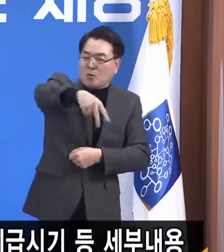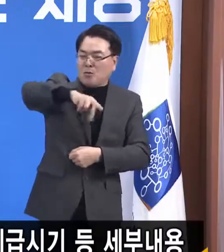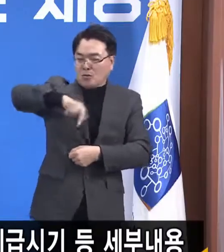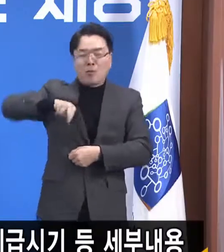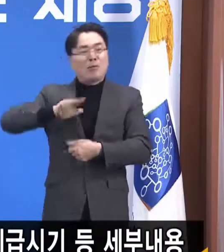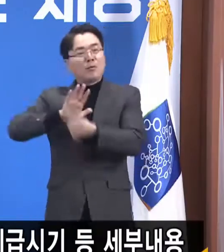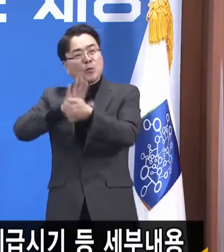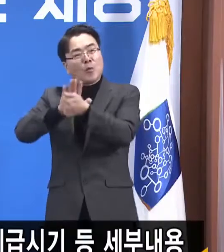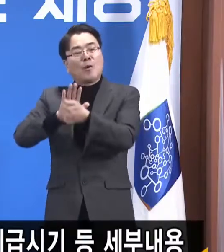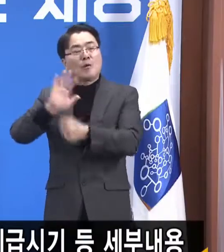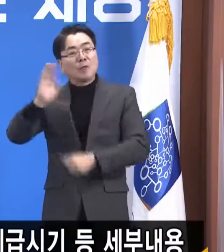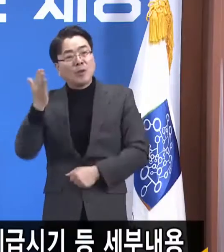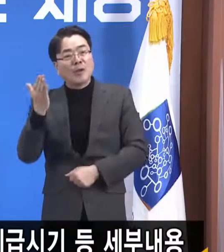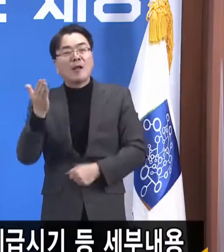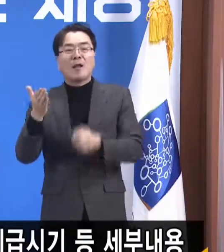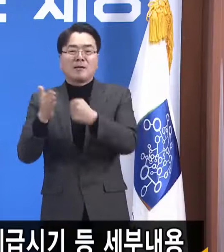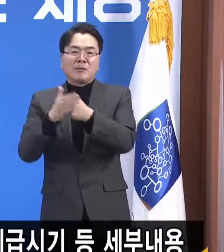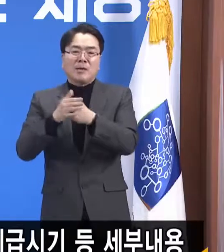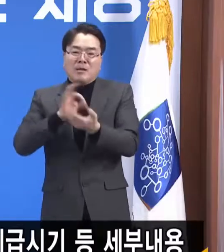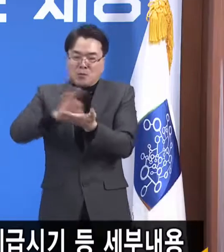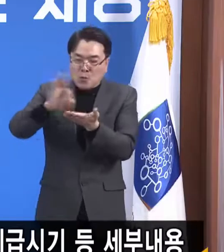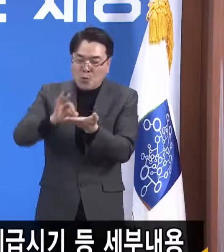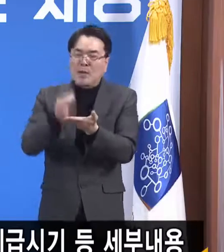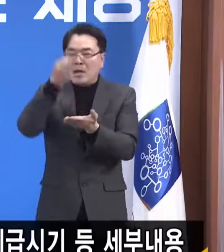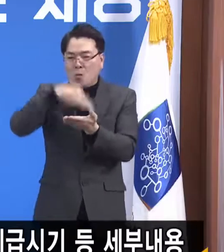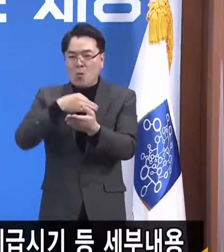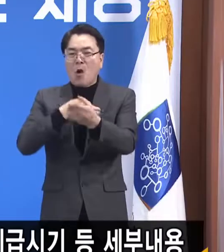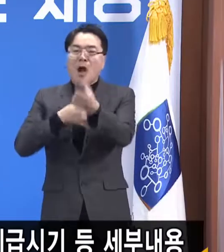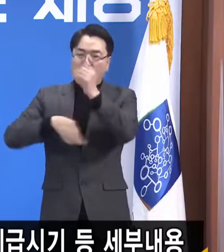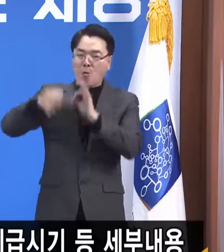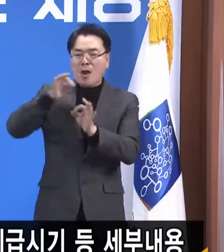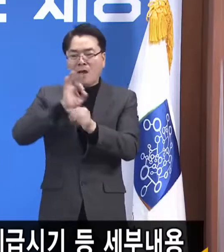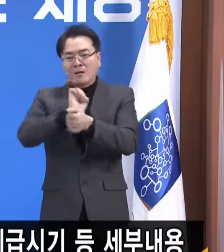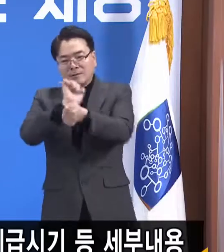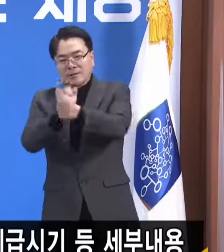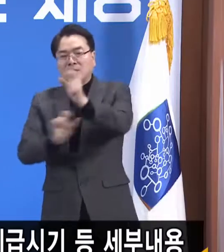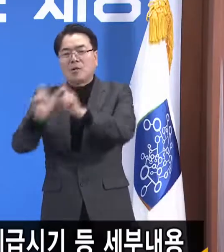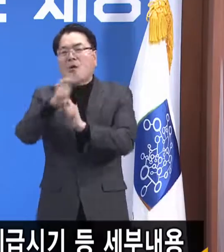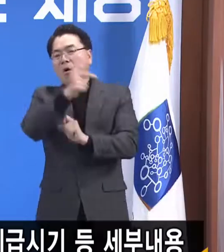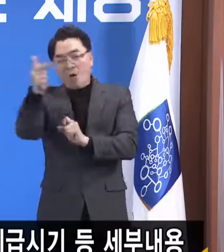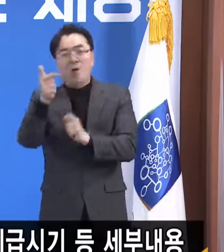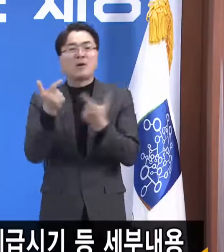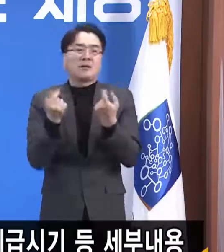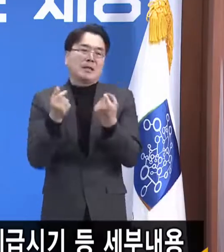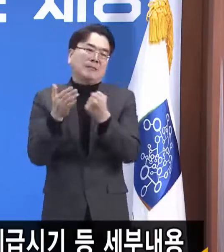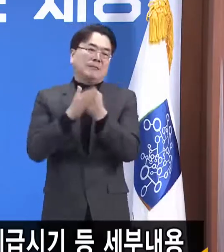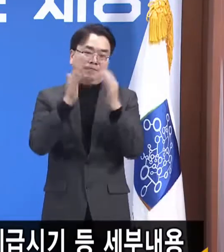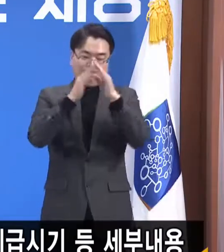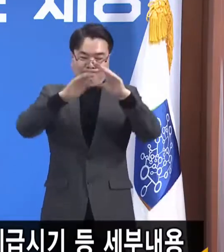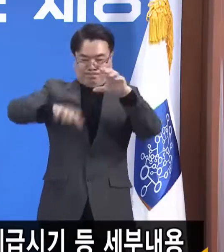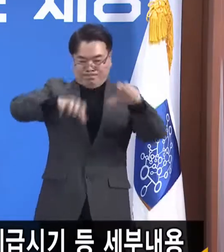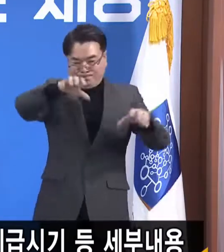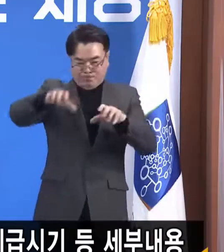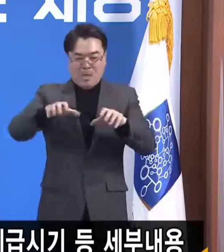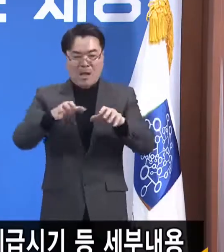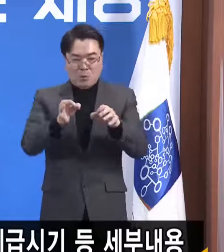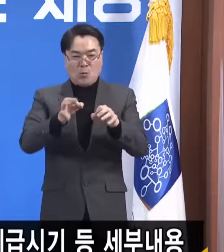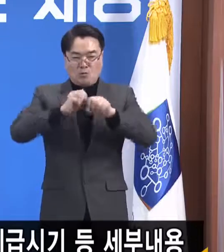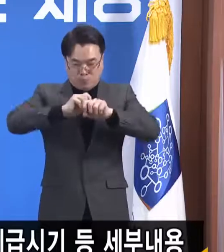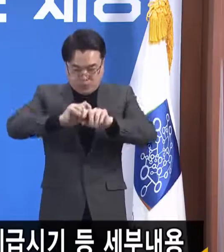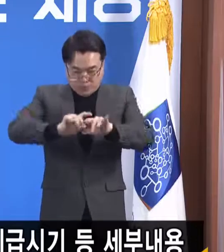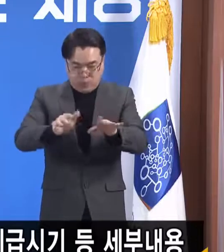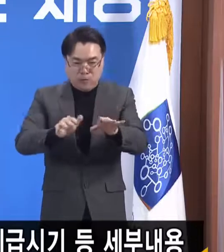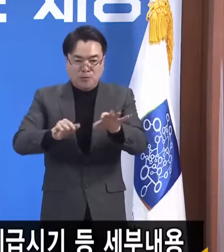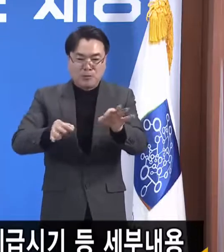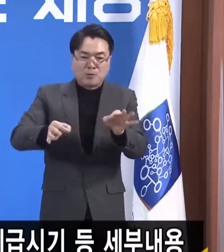그래서 소비 승수 효과가 높은 소상공인 골목상권에 돈이 풀리게 하는 것이 경제를